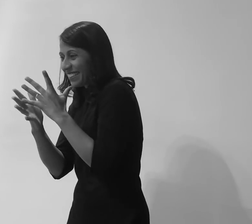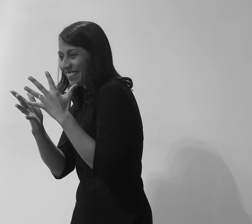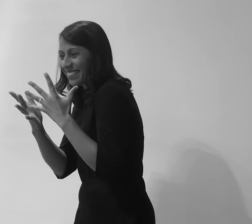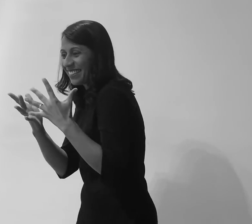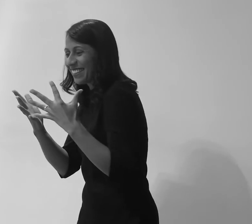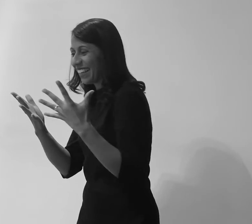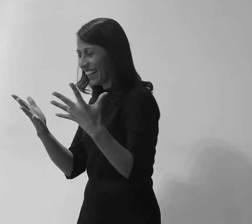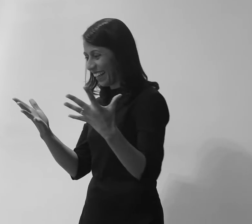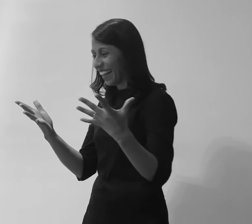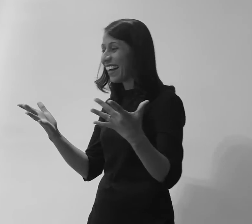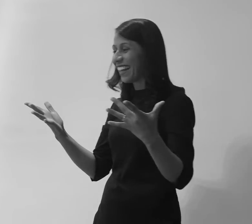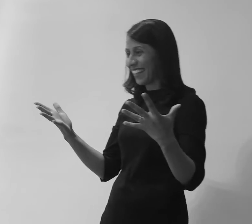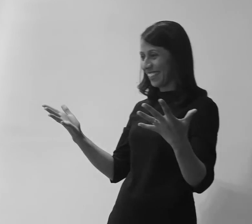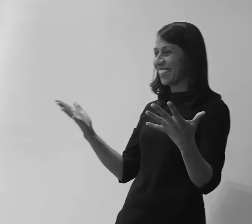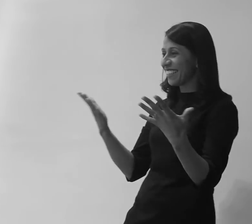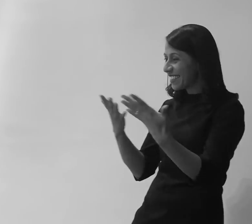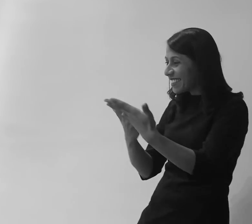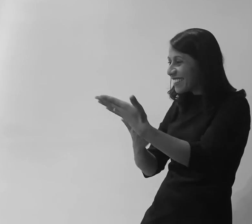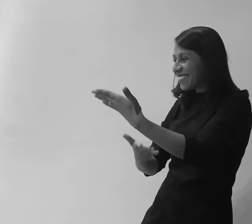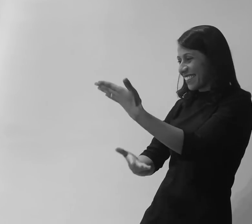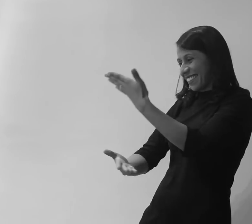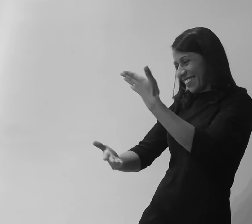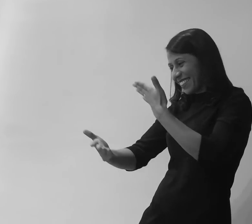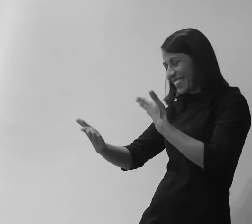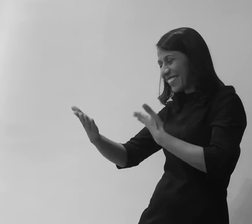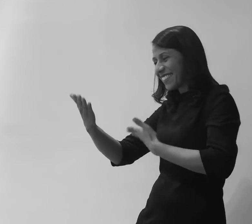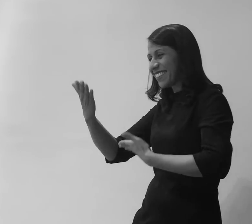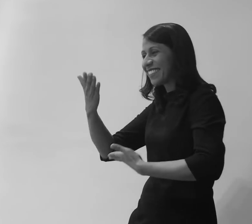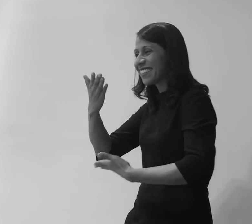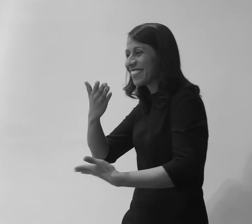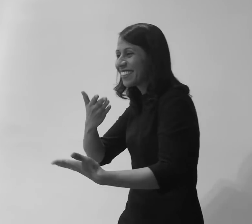farei cumprir